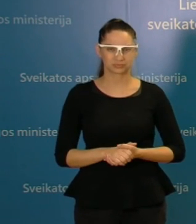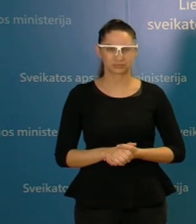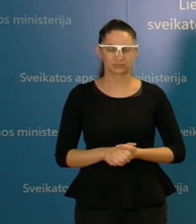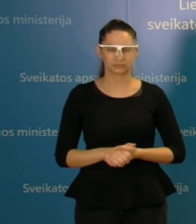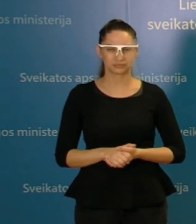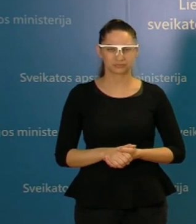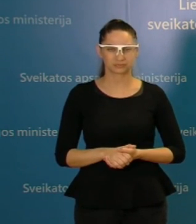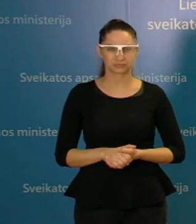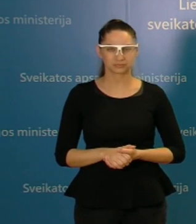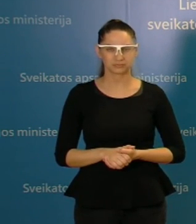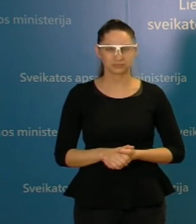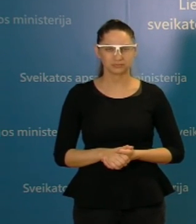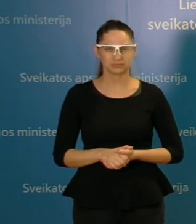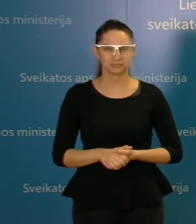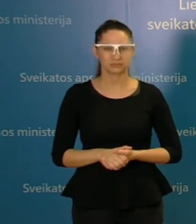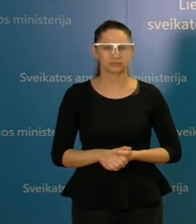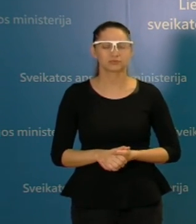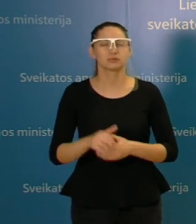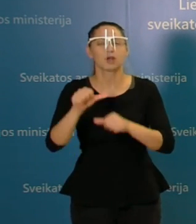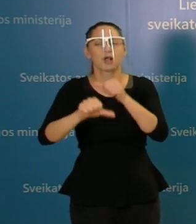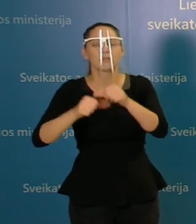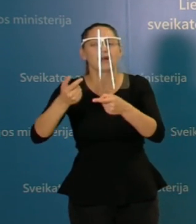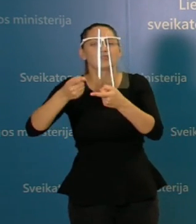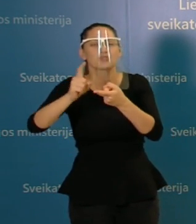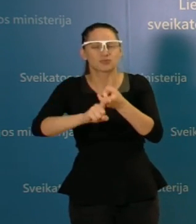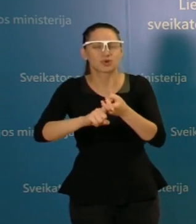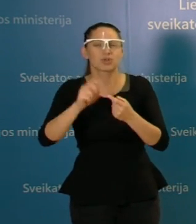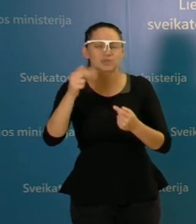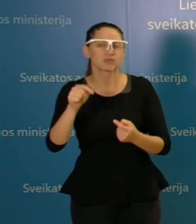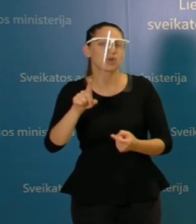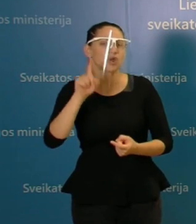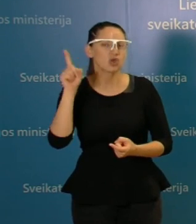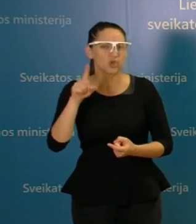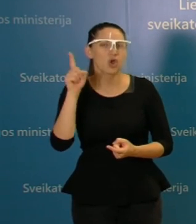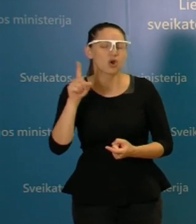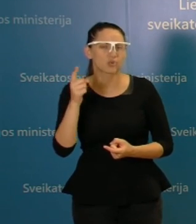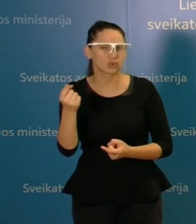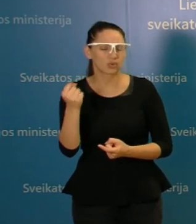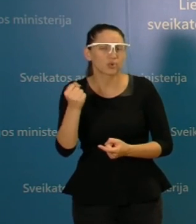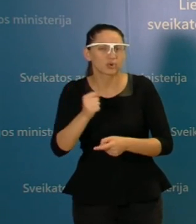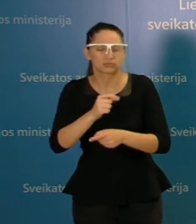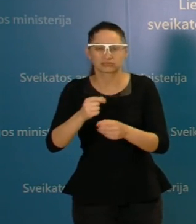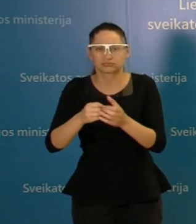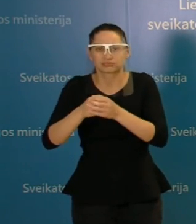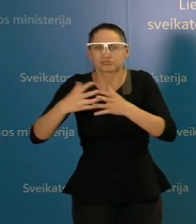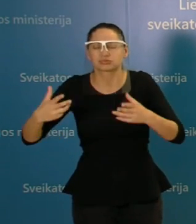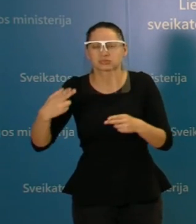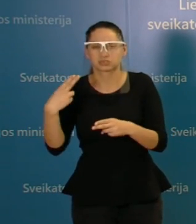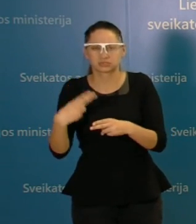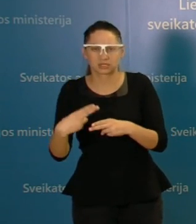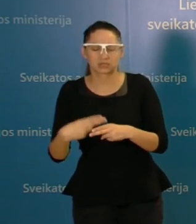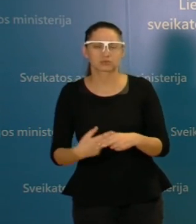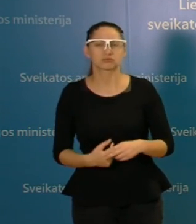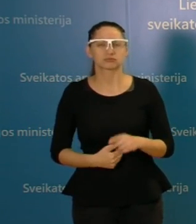Dabar, koks amžiaus dažniausiai serga, taip, dažniausiai serga jauniai asmenės, ką jau kalbėjome ne vieną kartą, bet jeigu pažiūrėti dar